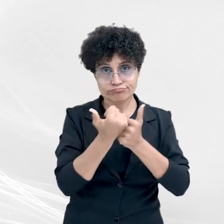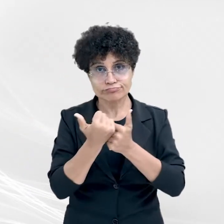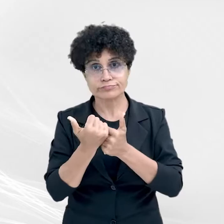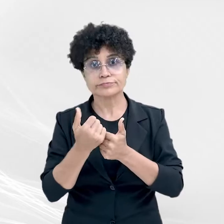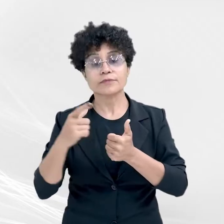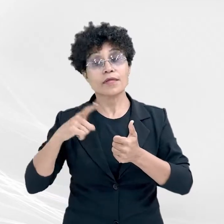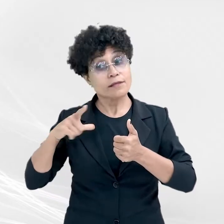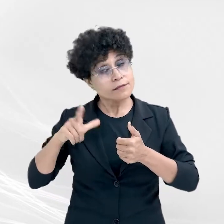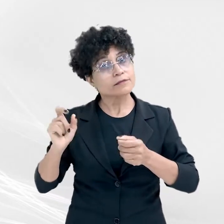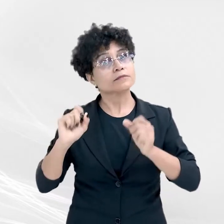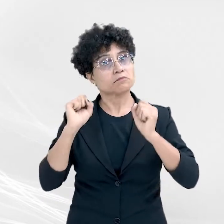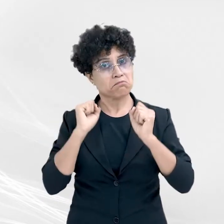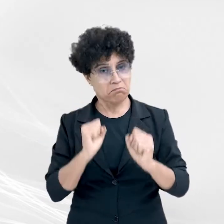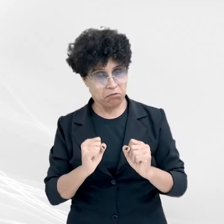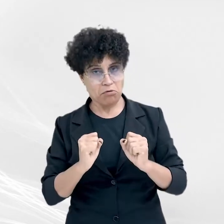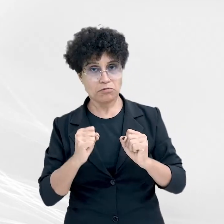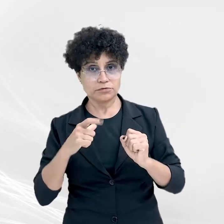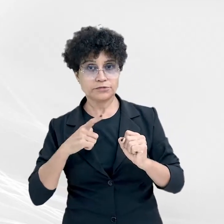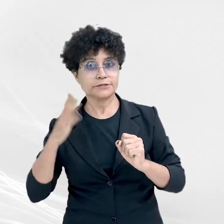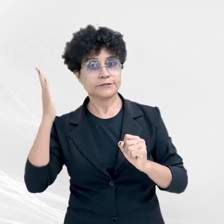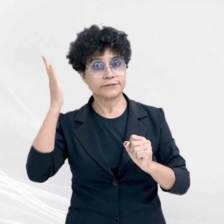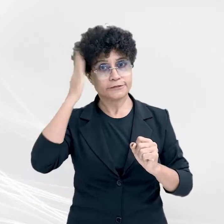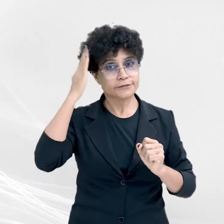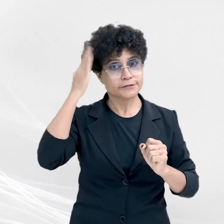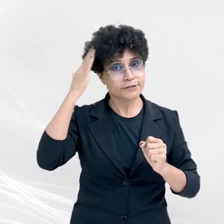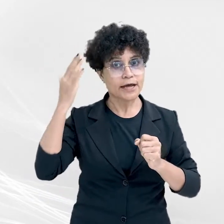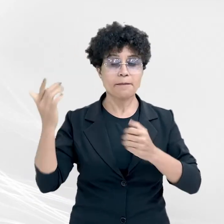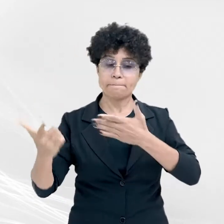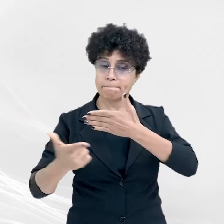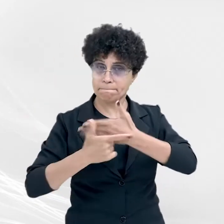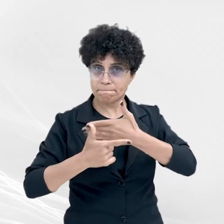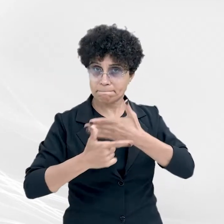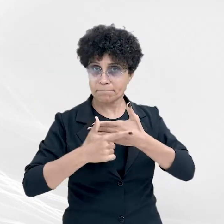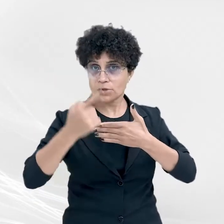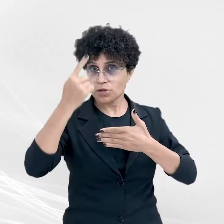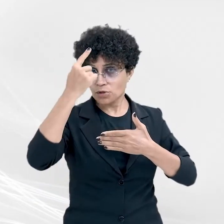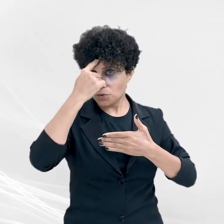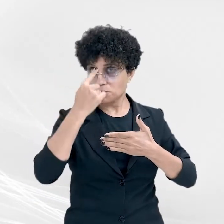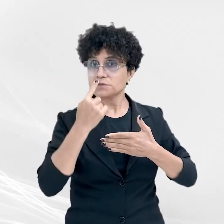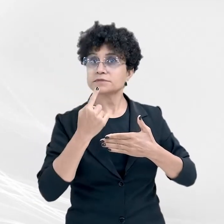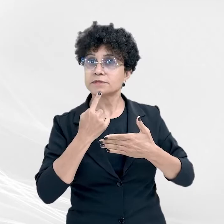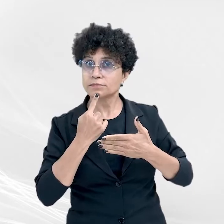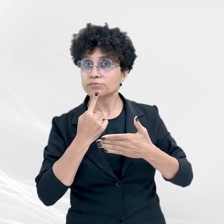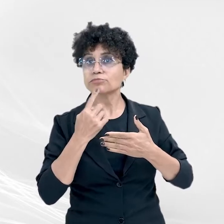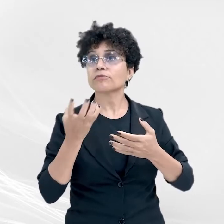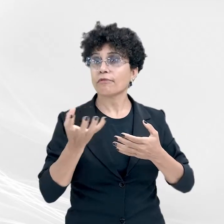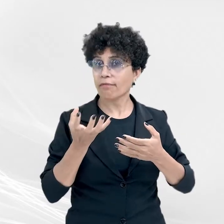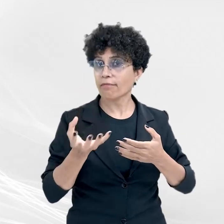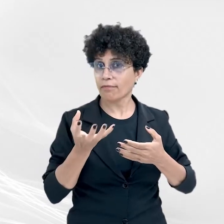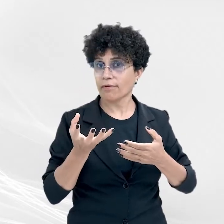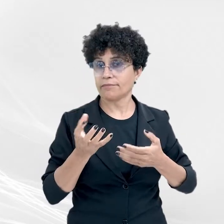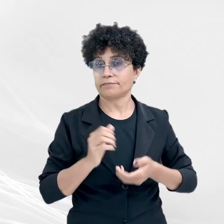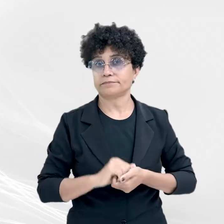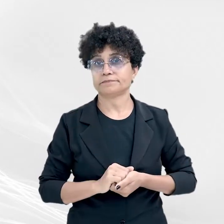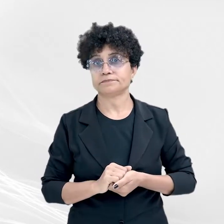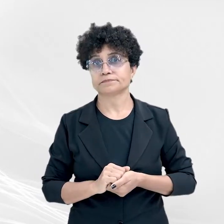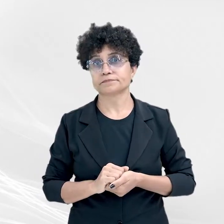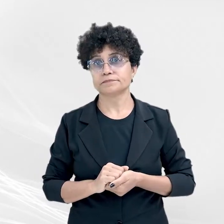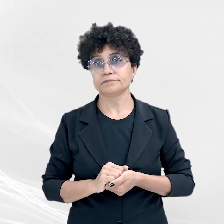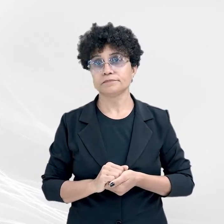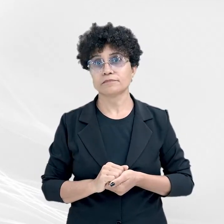empoderados e sabem o perfil que o Ministério Público de Mato Grosso deseja. Abre aspas.